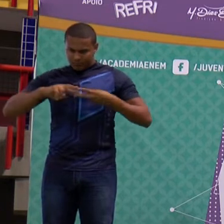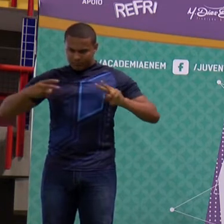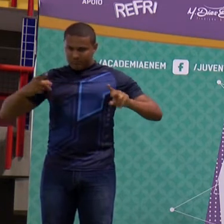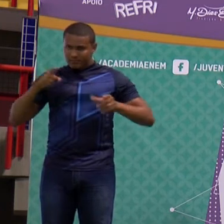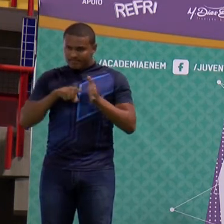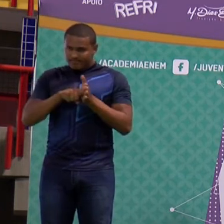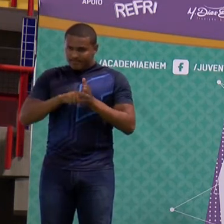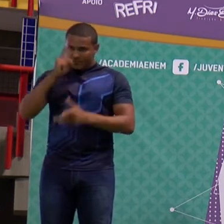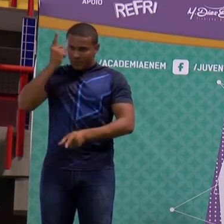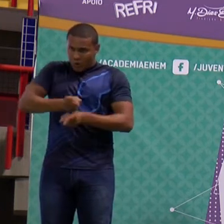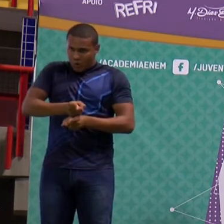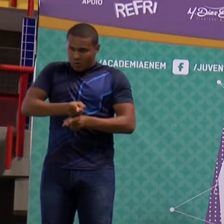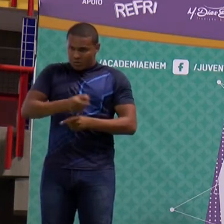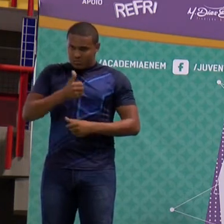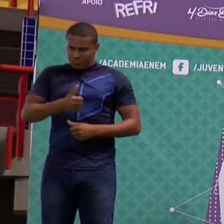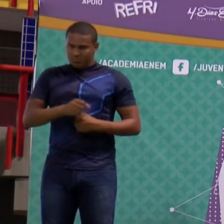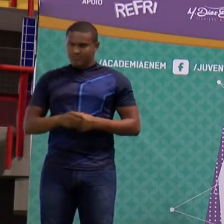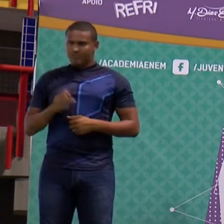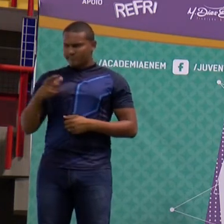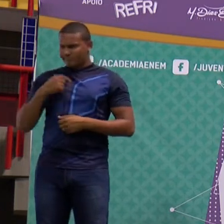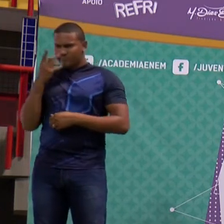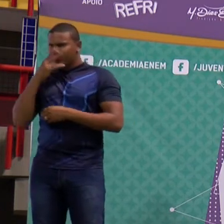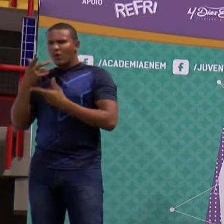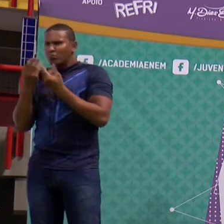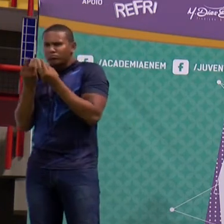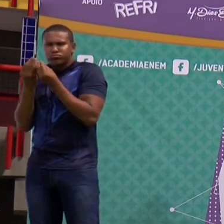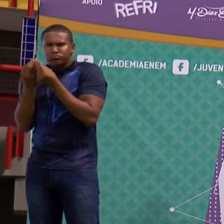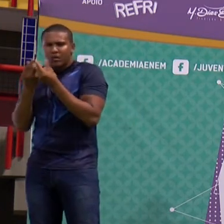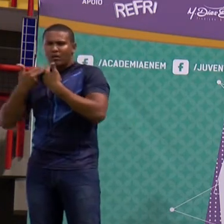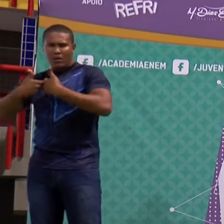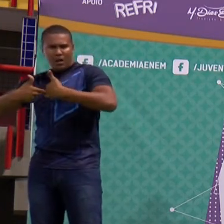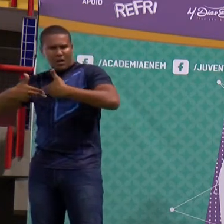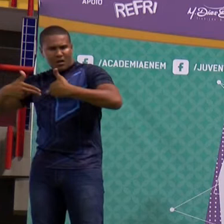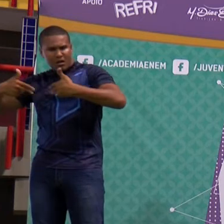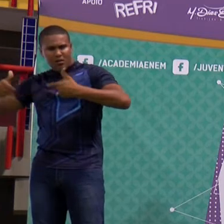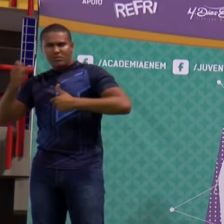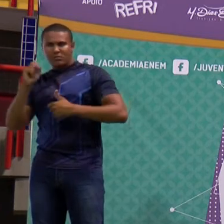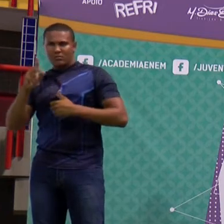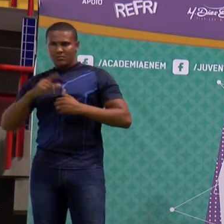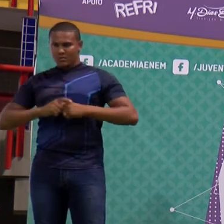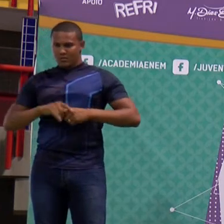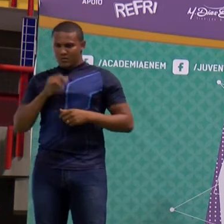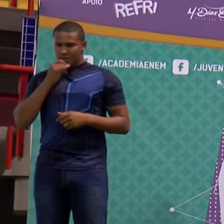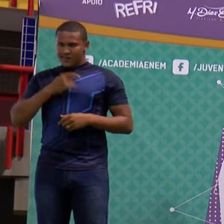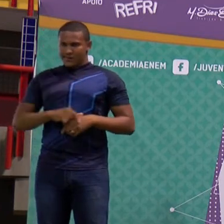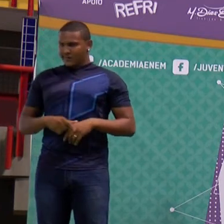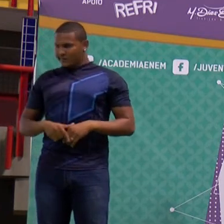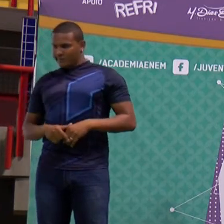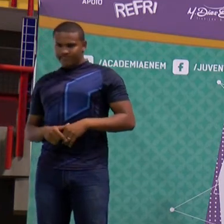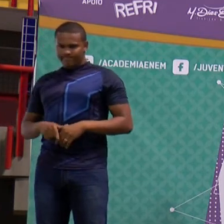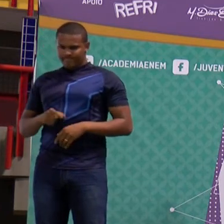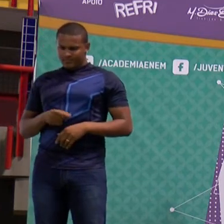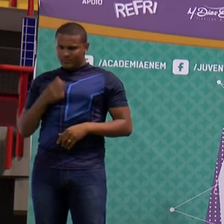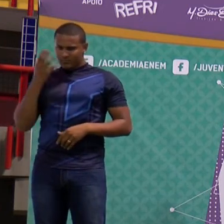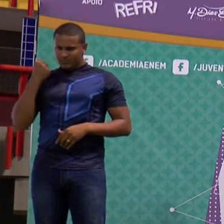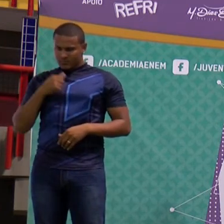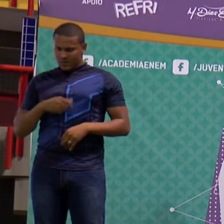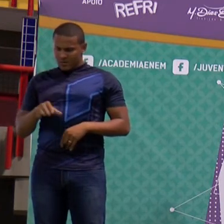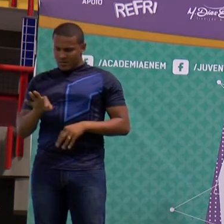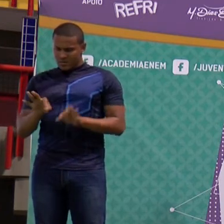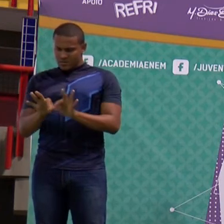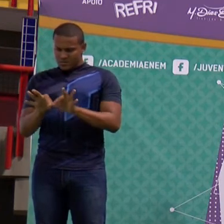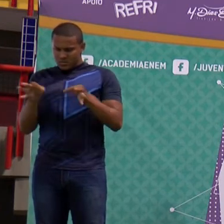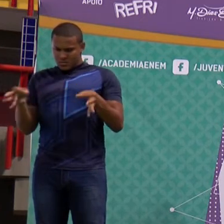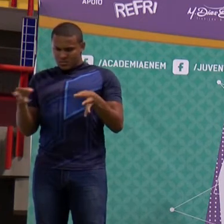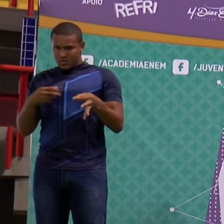e usando enzimas de restrição, que são tesouras biológicas, eles abriram em pontos específicos. E